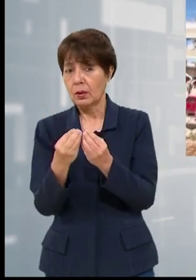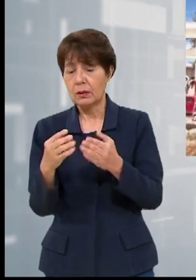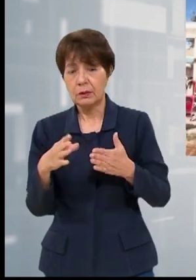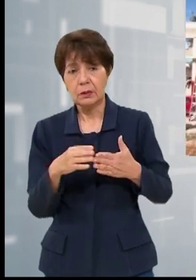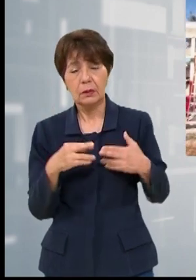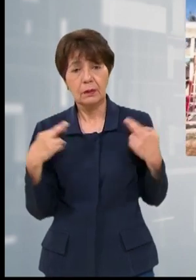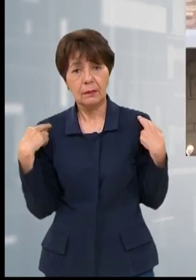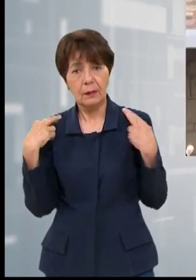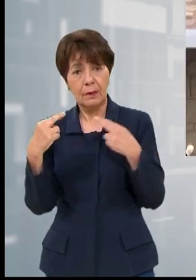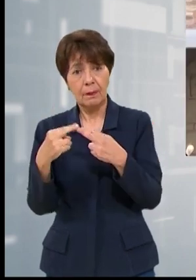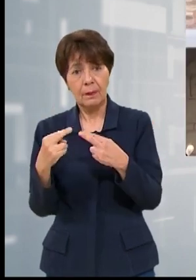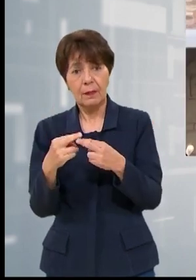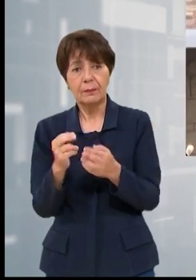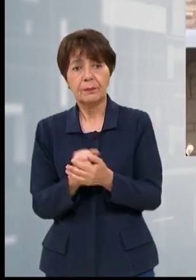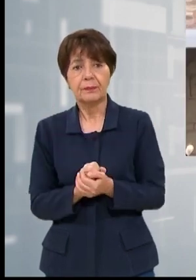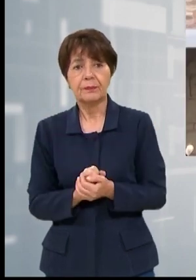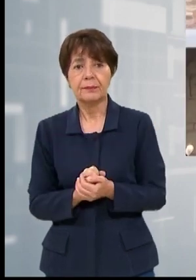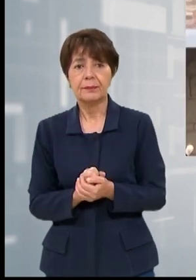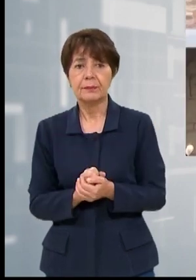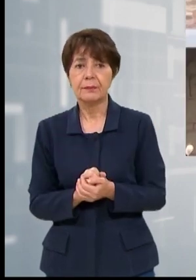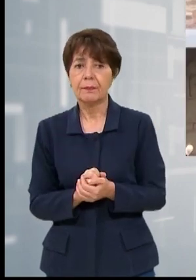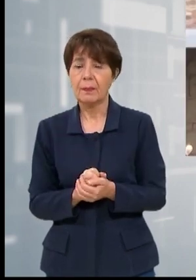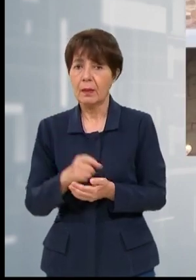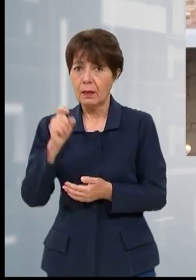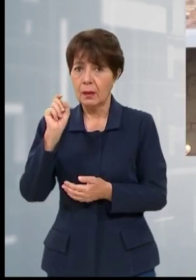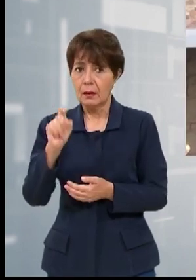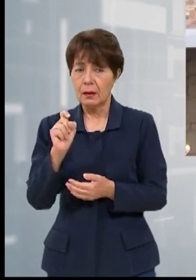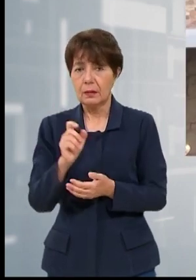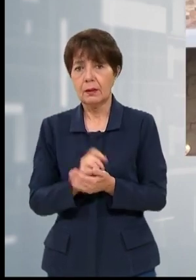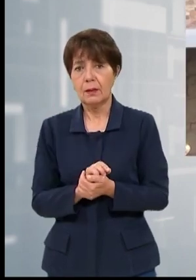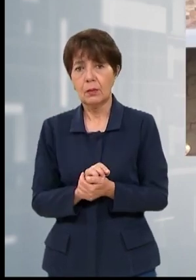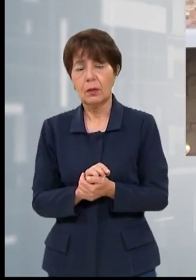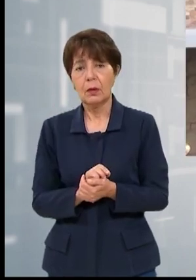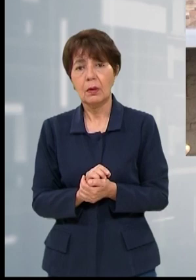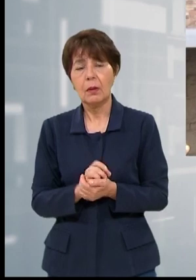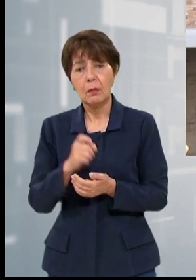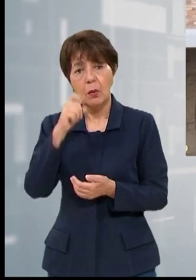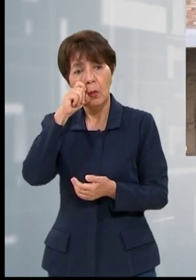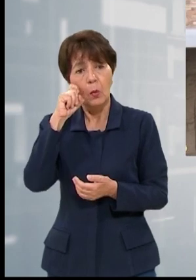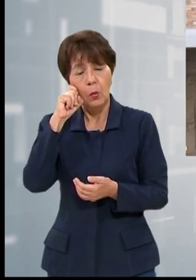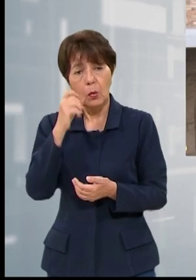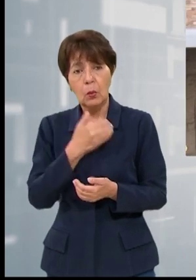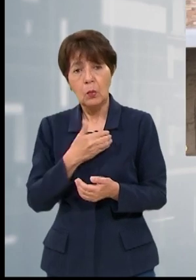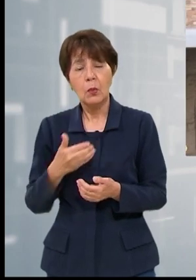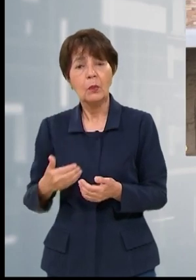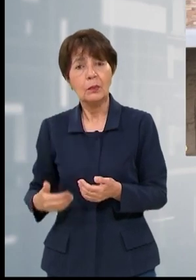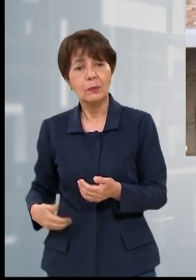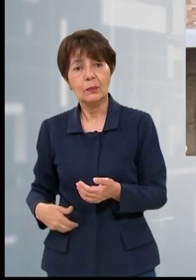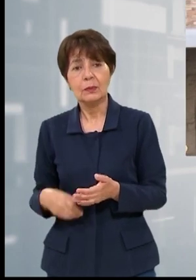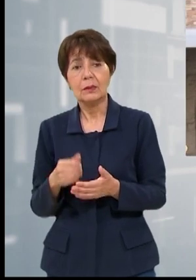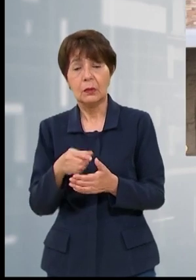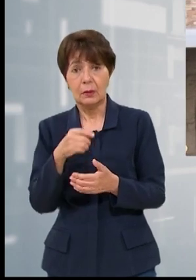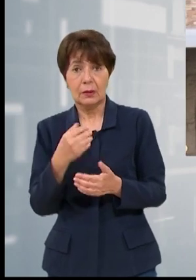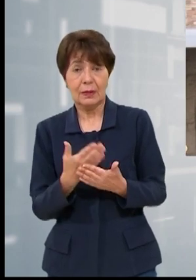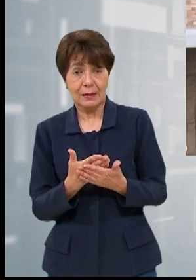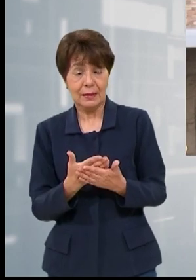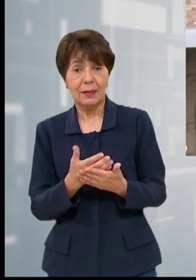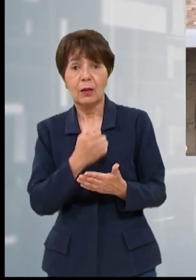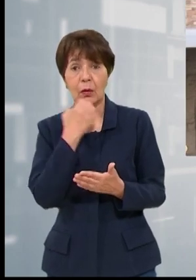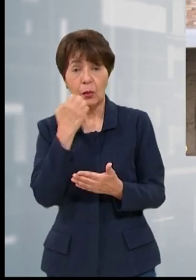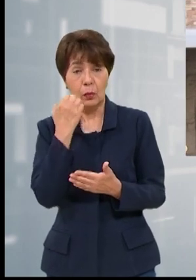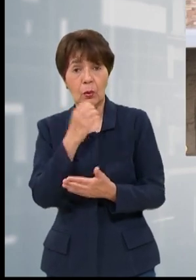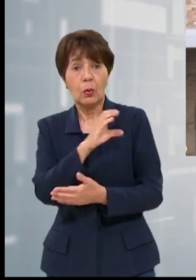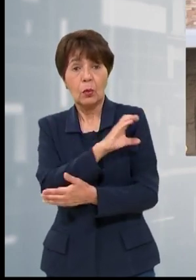Honduras. Necesitamos, presidenta Xiomara Castro, convertir a la escuela, al centro educativo, en el